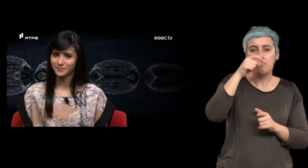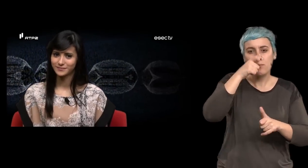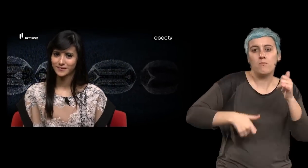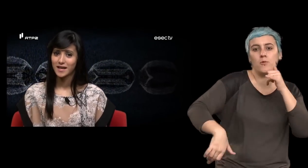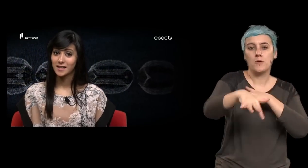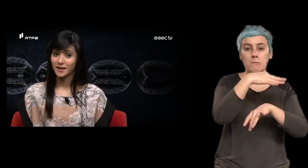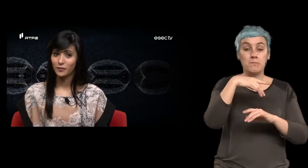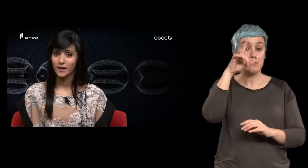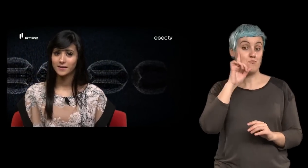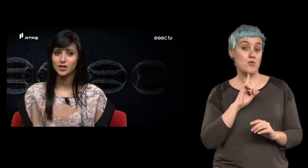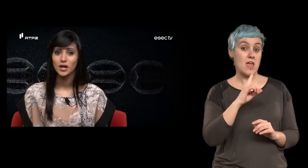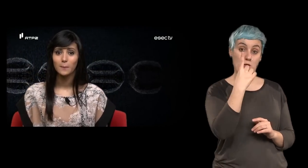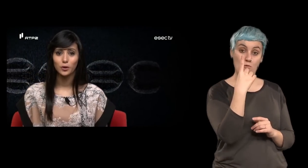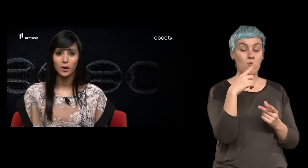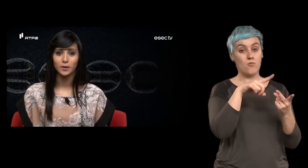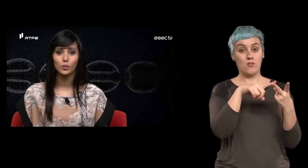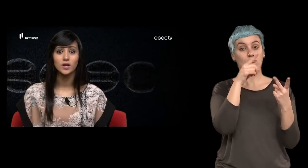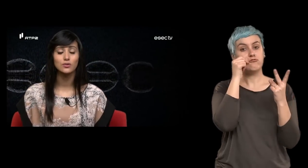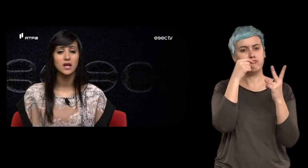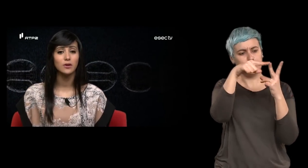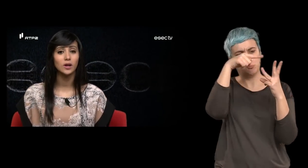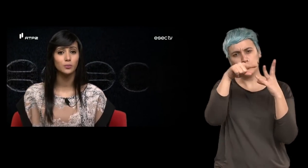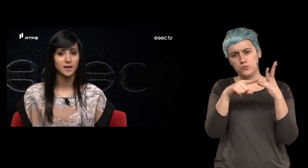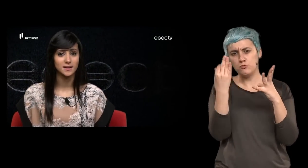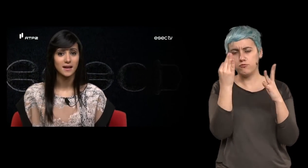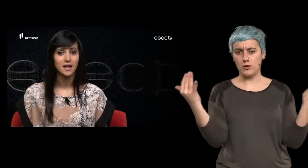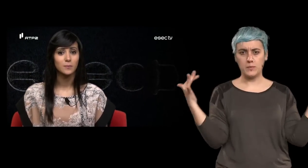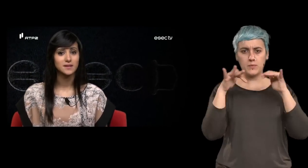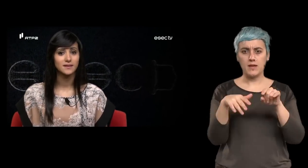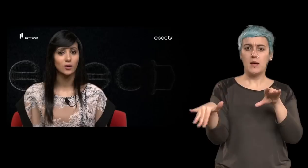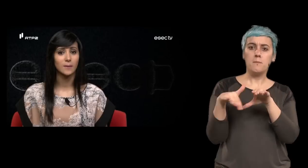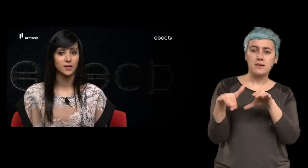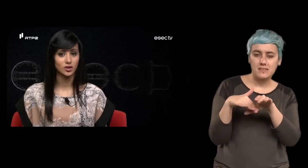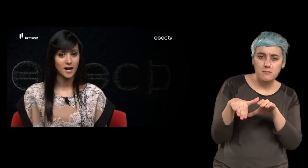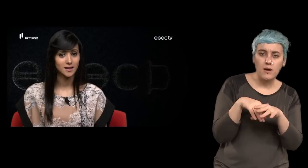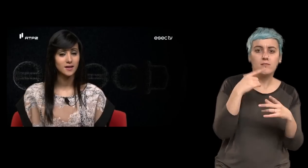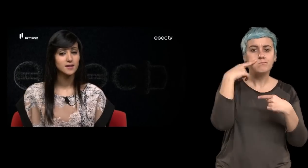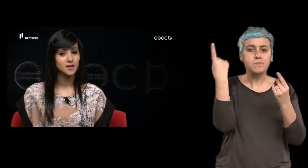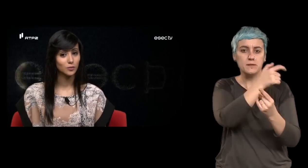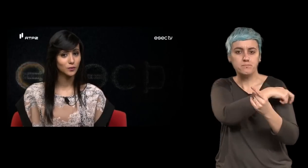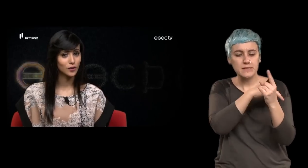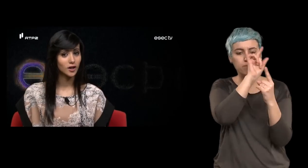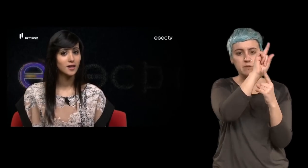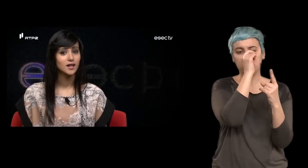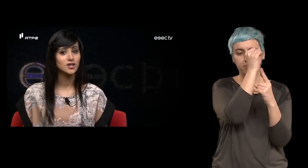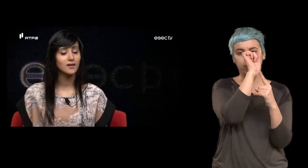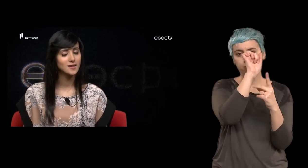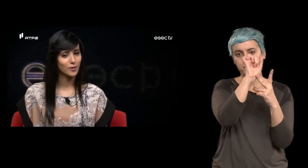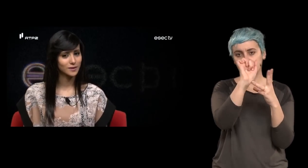Helena Freitas Pio Abreu e José Manuel Pureza representaram a Paticionária Sigmund Freud e Charles Darwin